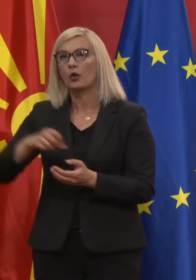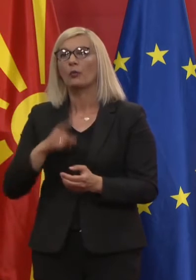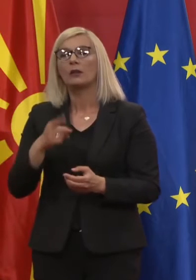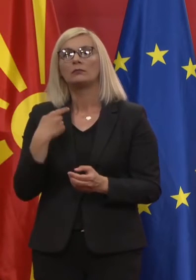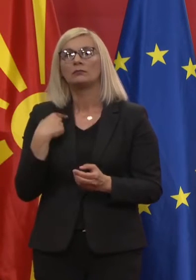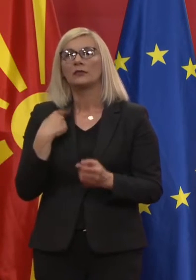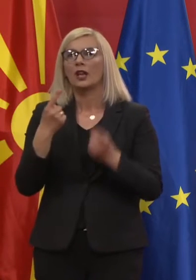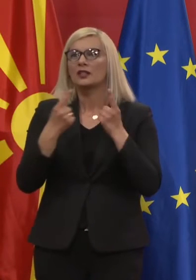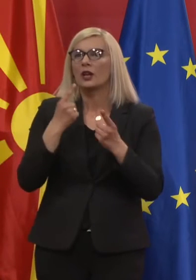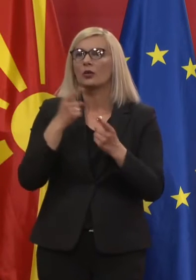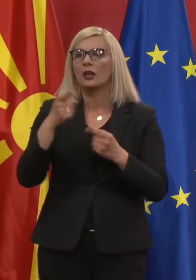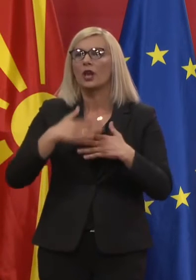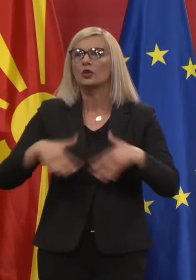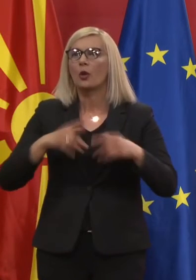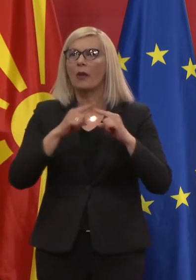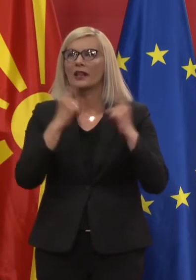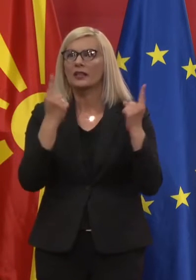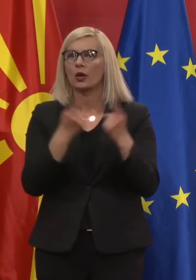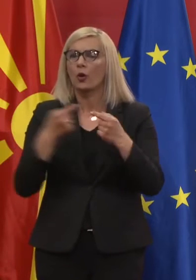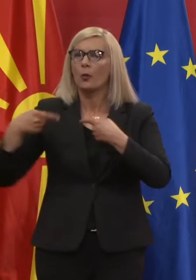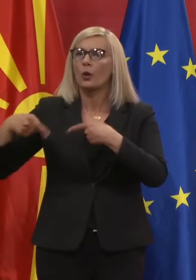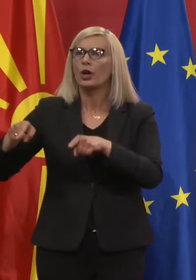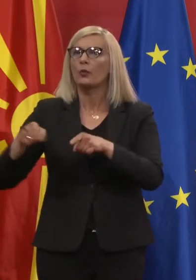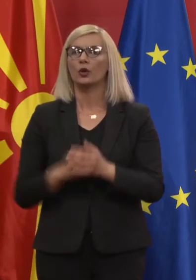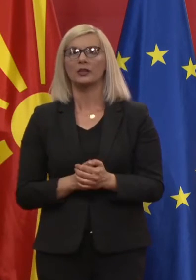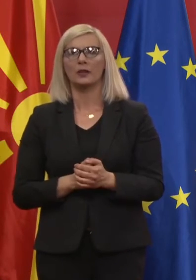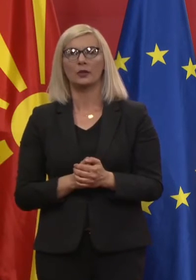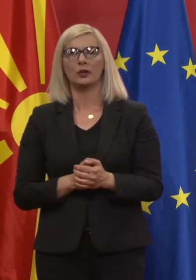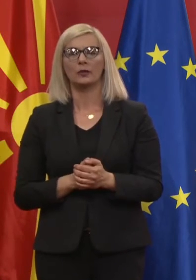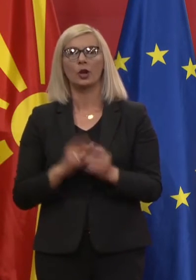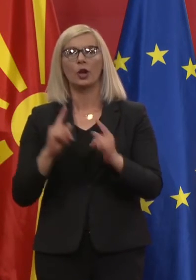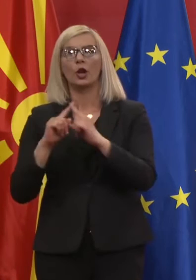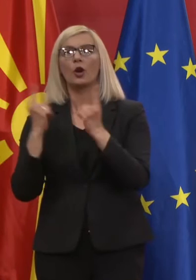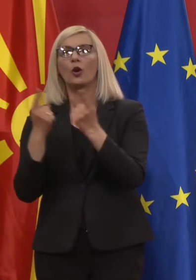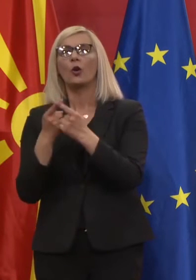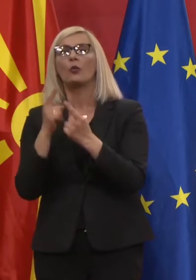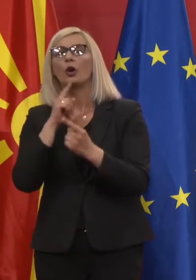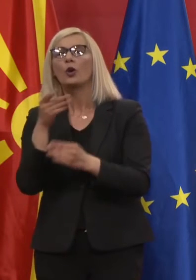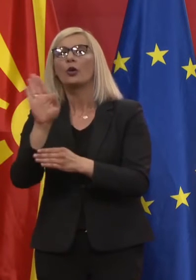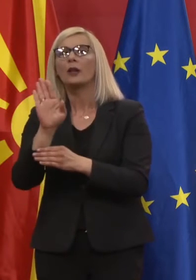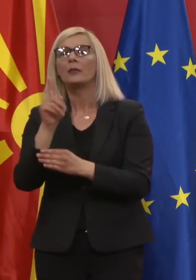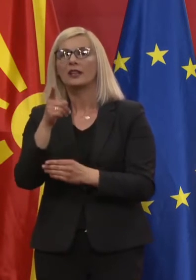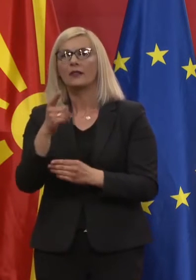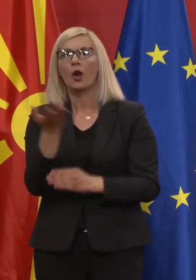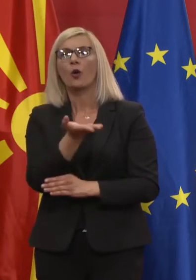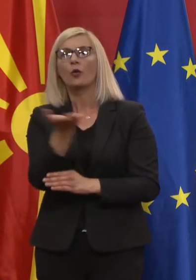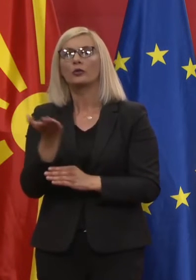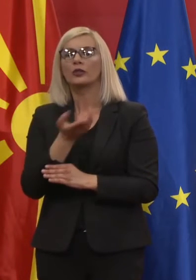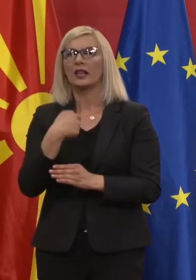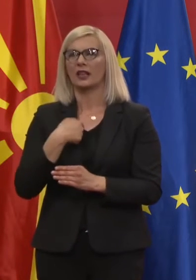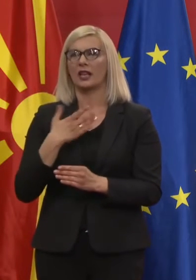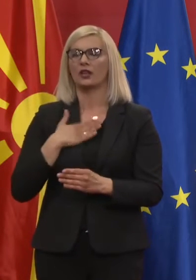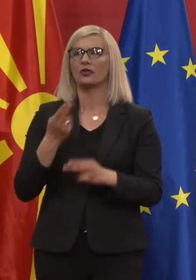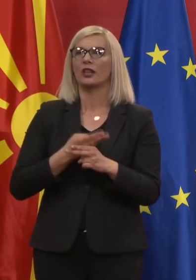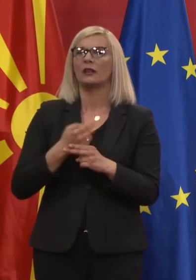консултират и стопанските комори, а посебно коморите кои ги представуват угостителите во нашата држава,